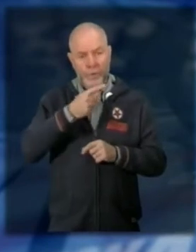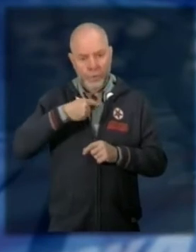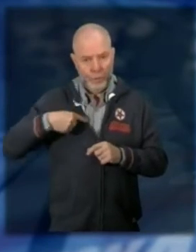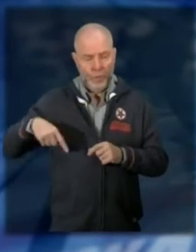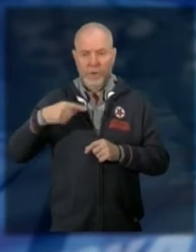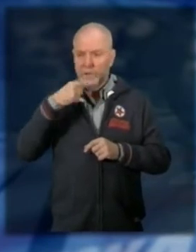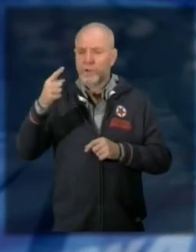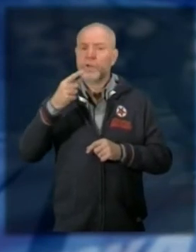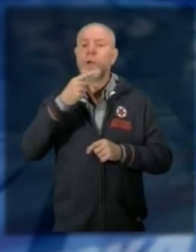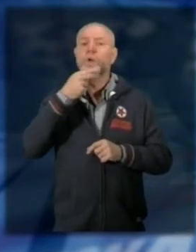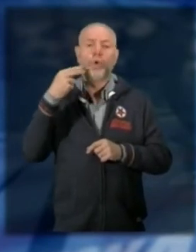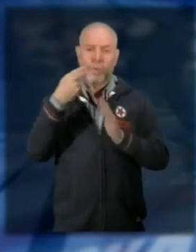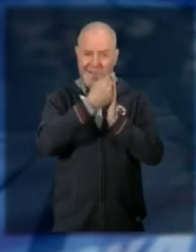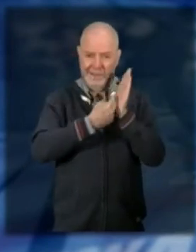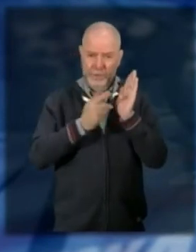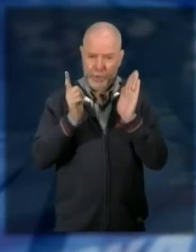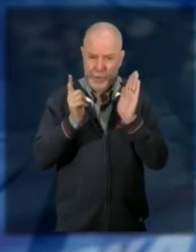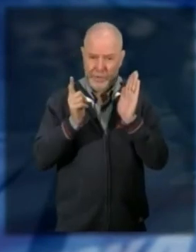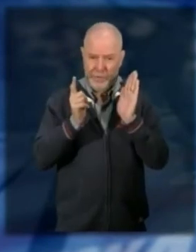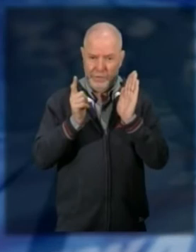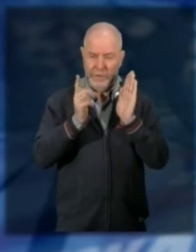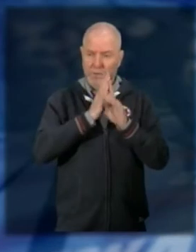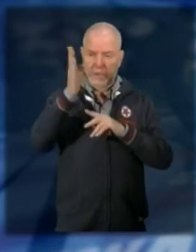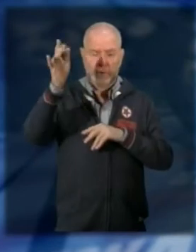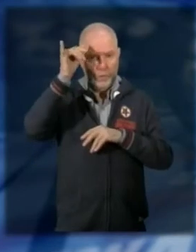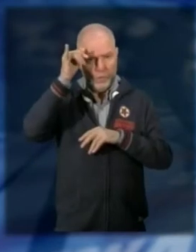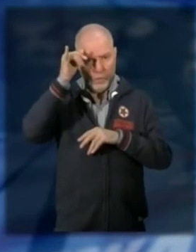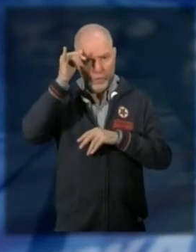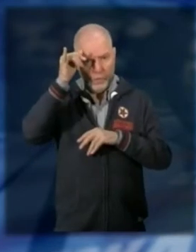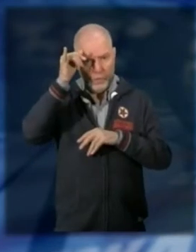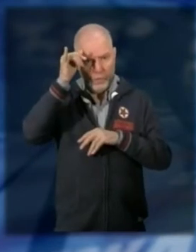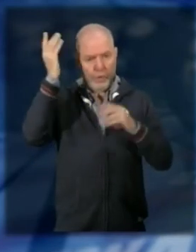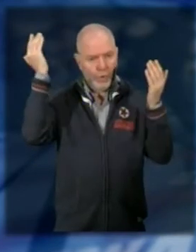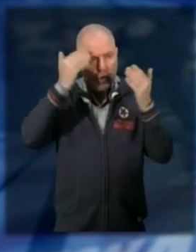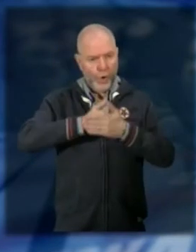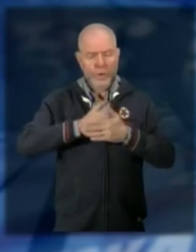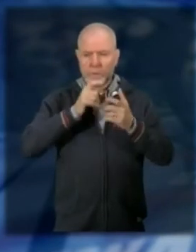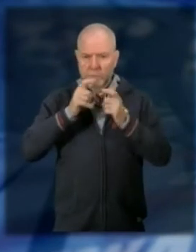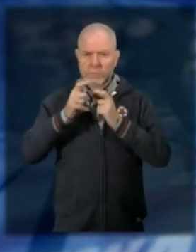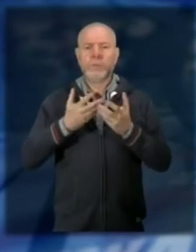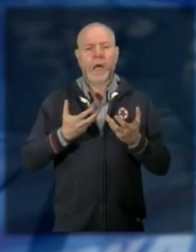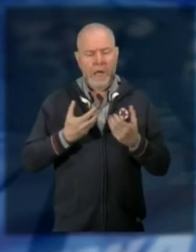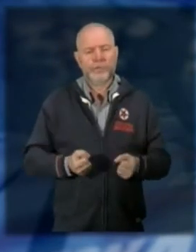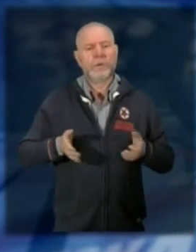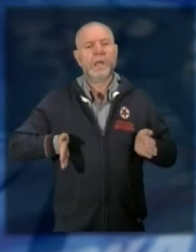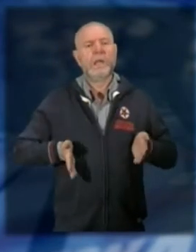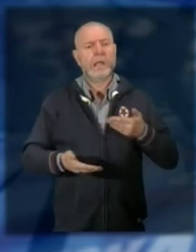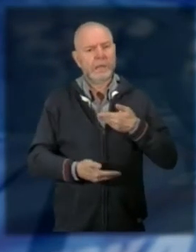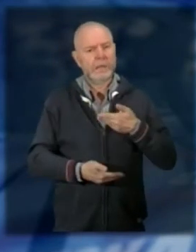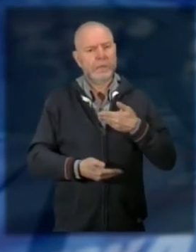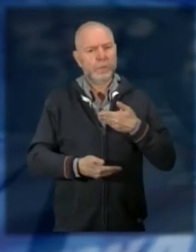espresso i nomi queste 12 persone sono andate a Torino sono venute a casa alle 4 di mattina hanno accettato le candidature e